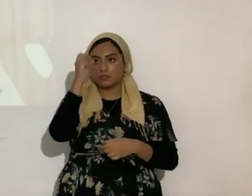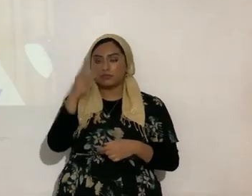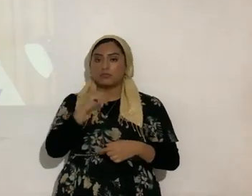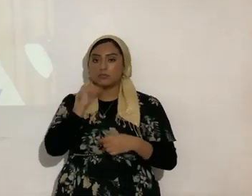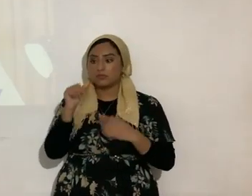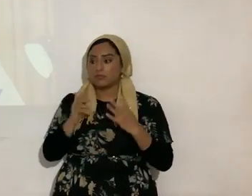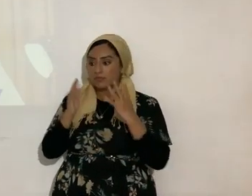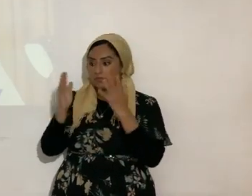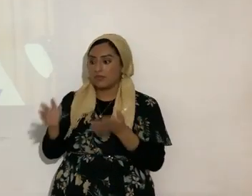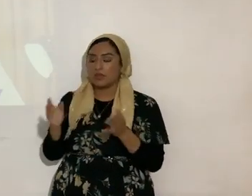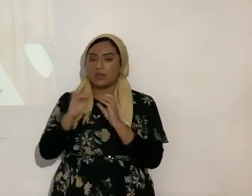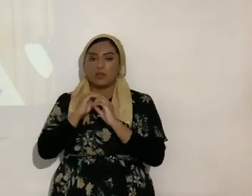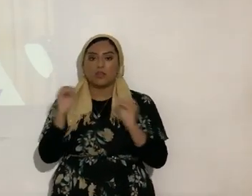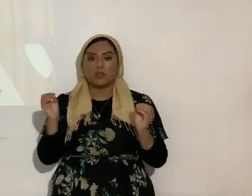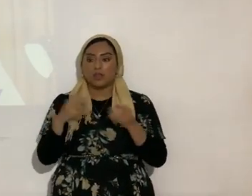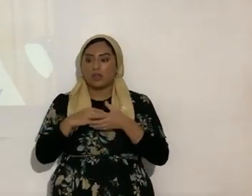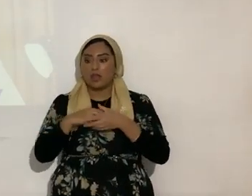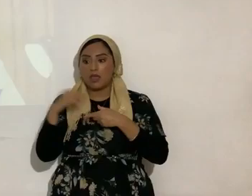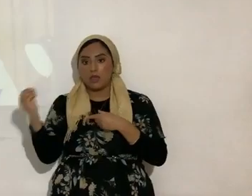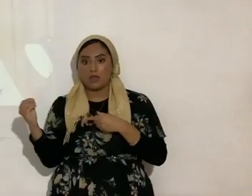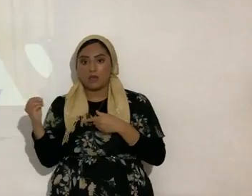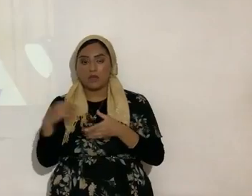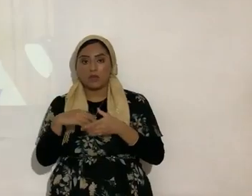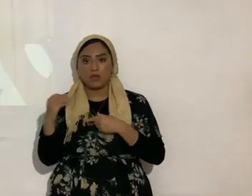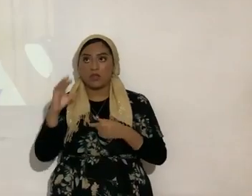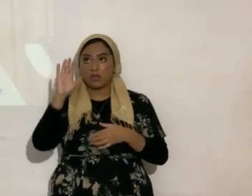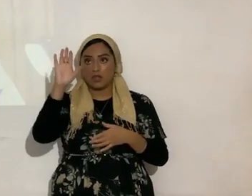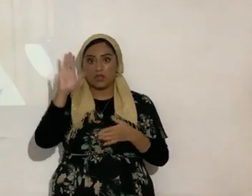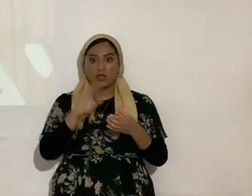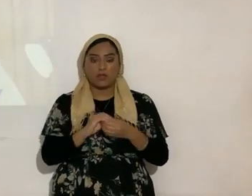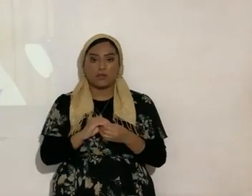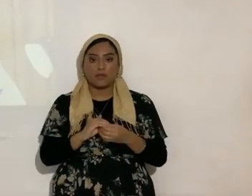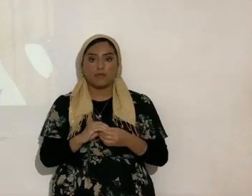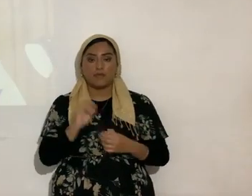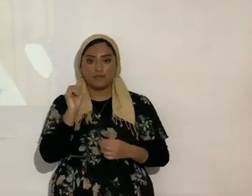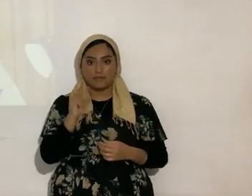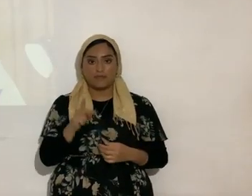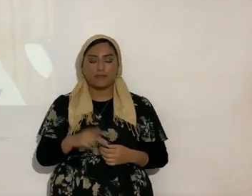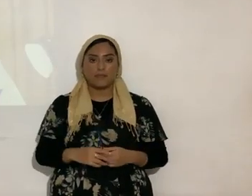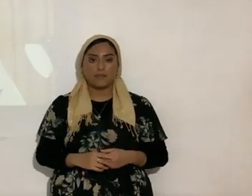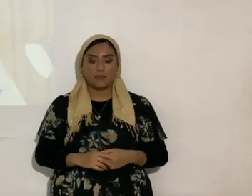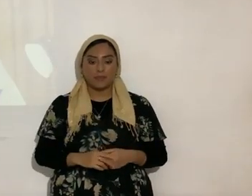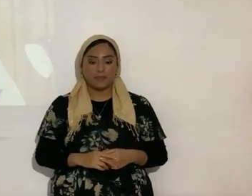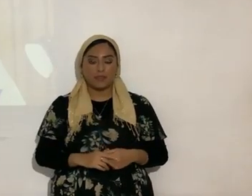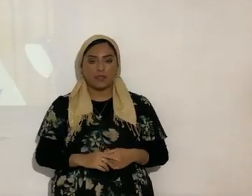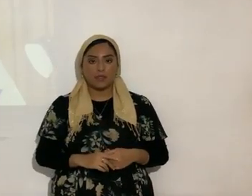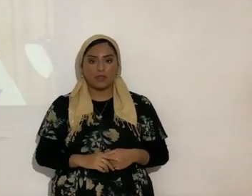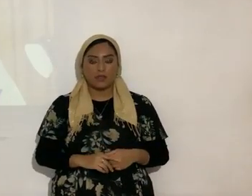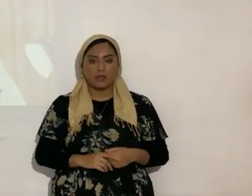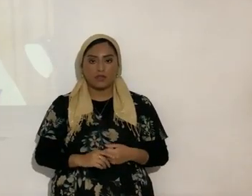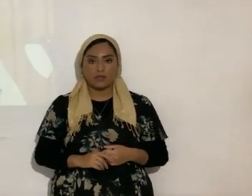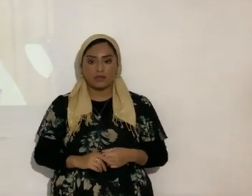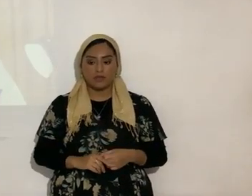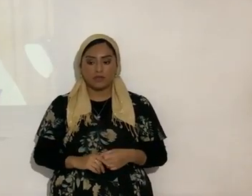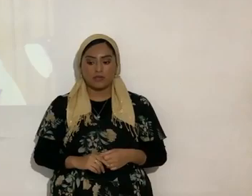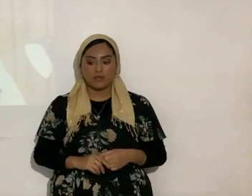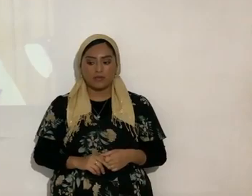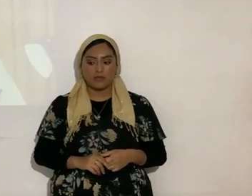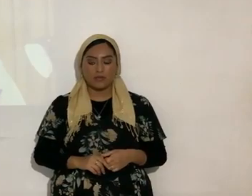nada afuera afuera que sea suyo ¿de acuerdo? no deja nada afuera déjenme buscar la